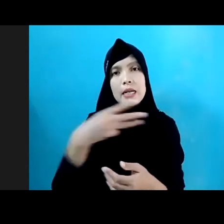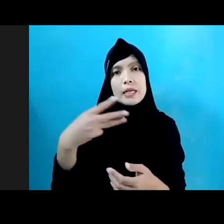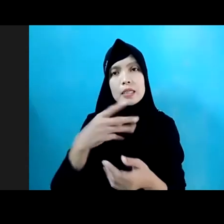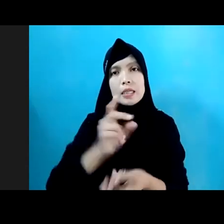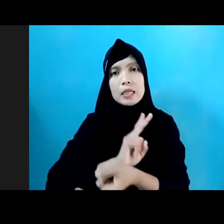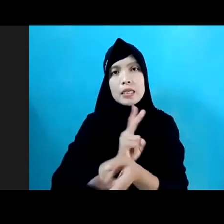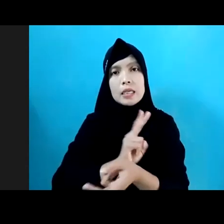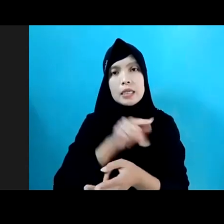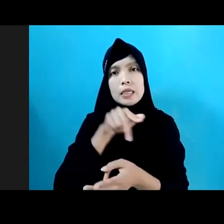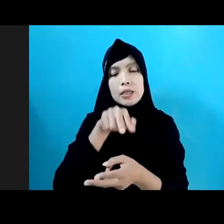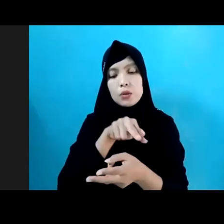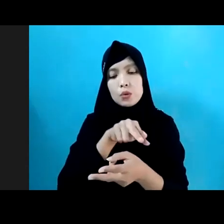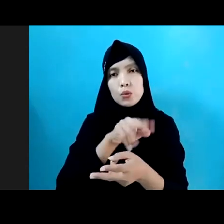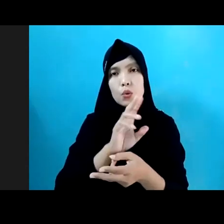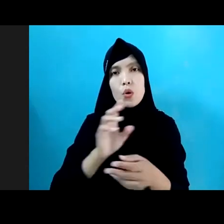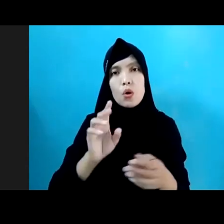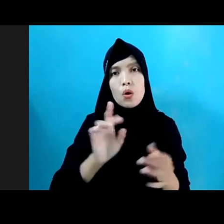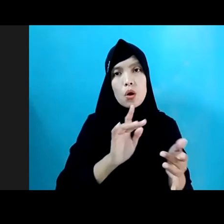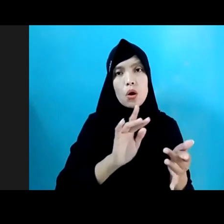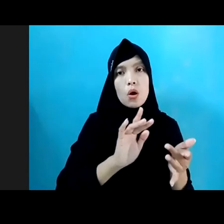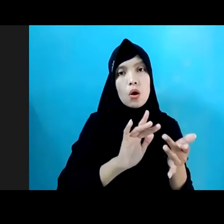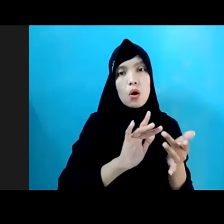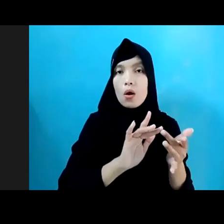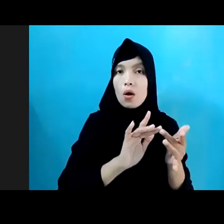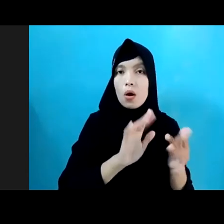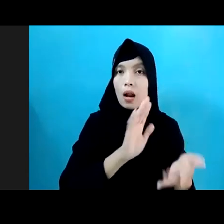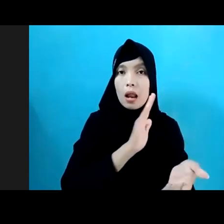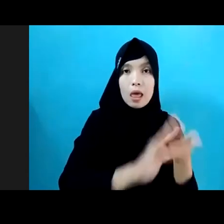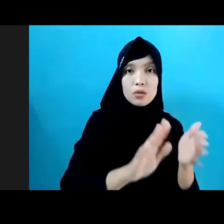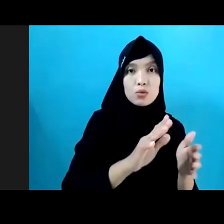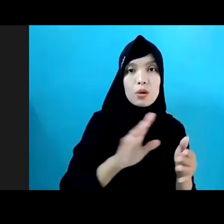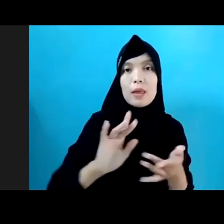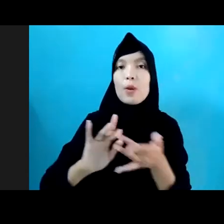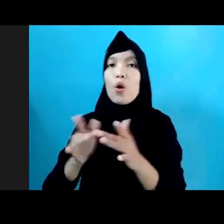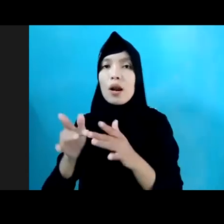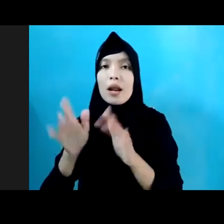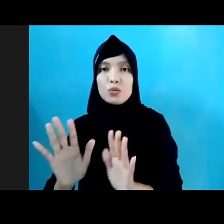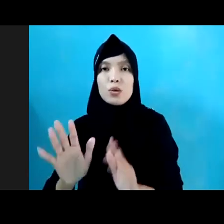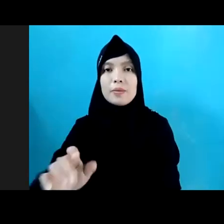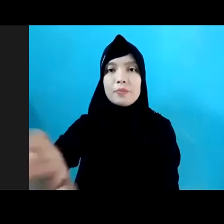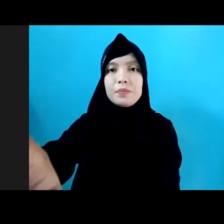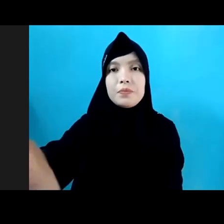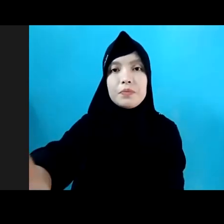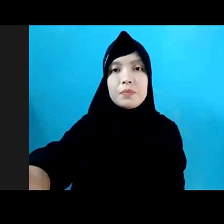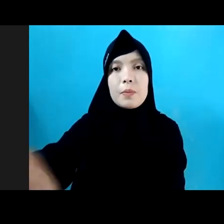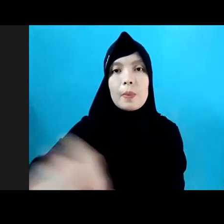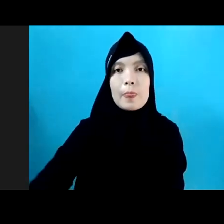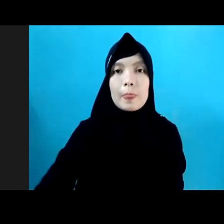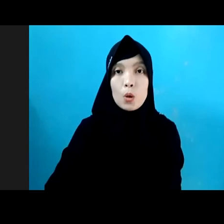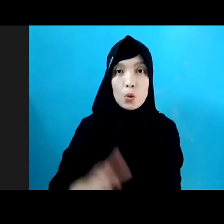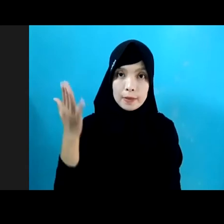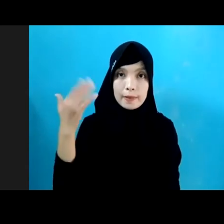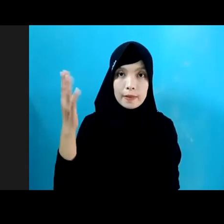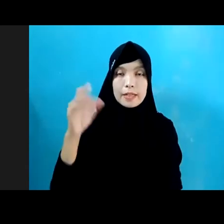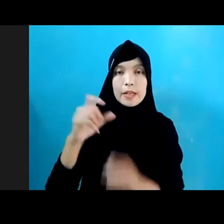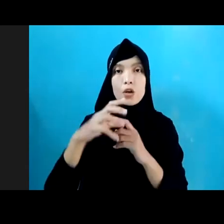tidak hanya yang offline tetapi juga online juga. Nanti mohon klarifikasi dari bukannya juga. Kemudian tadi juga Bang Sofian